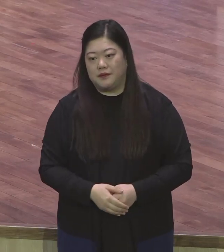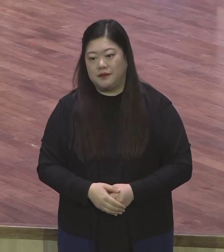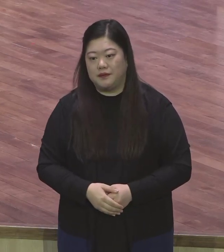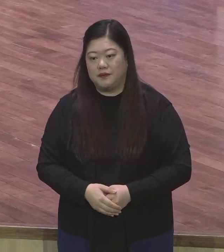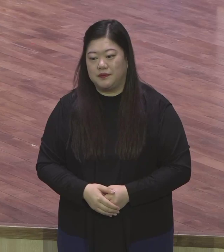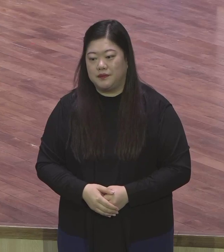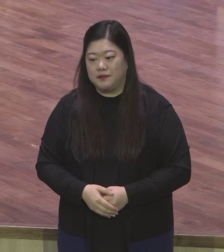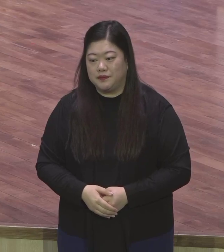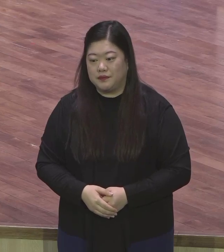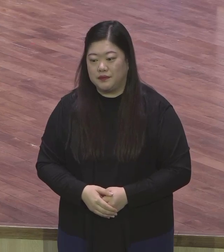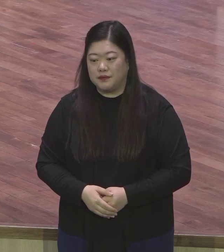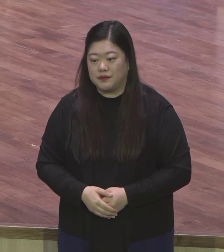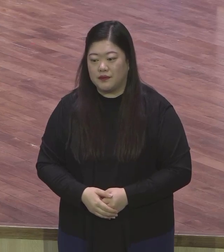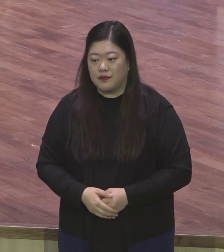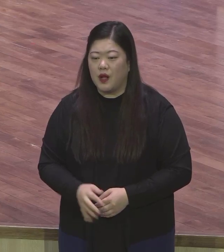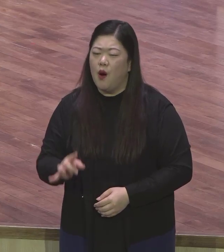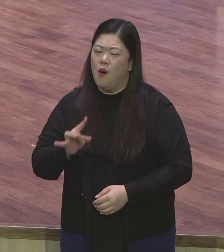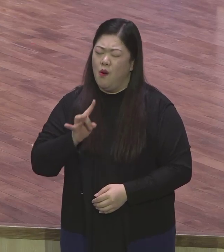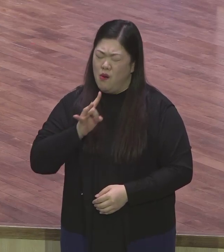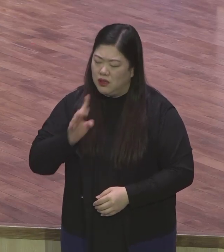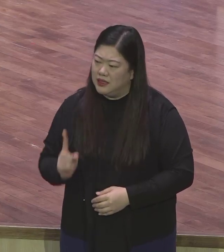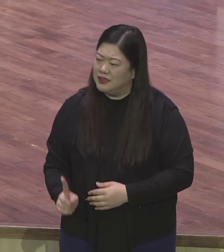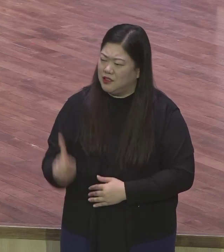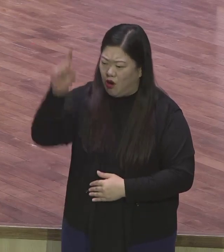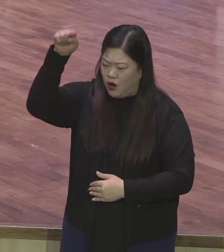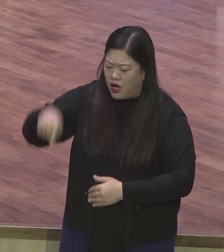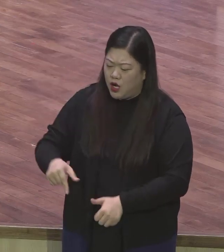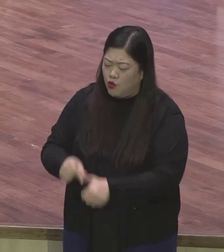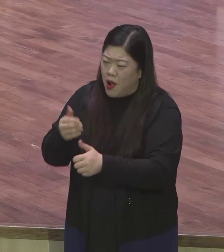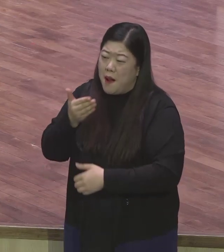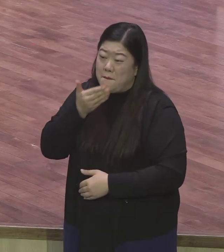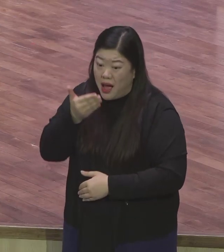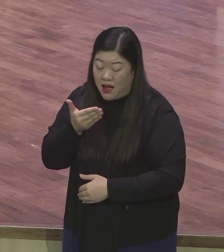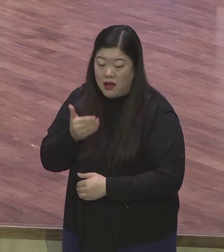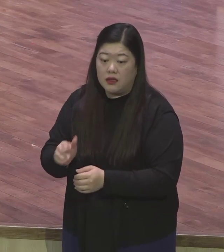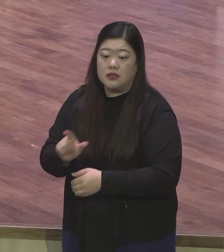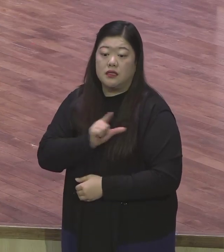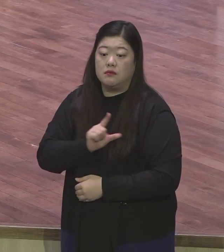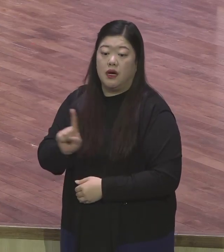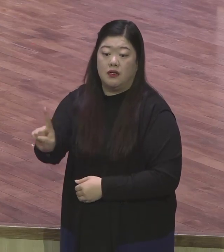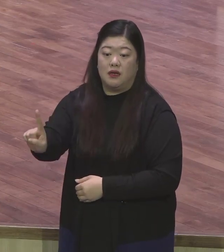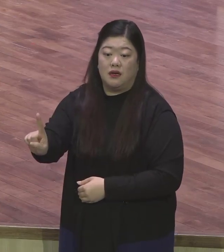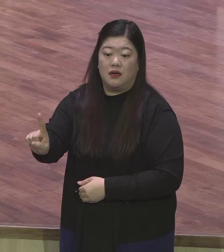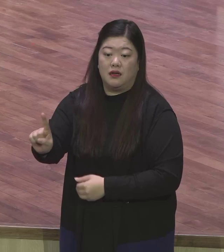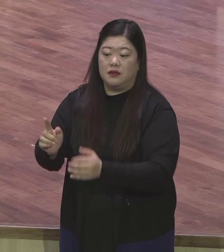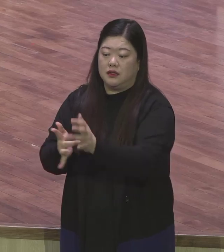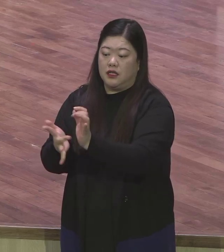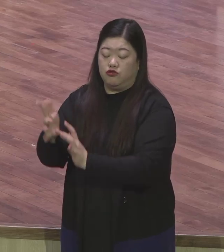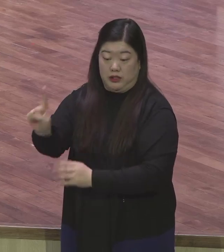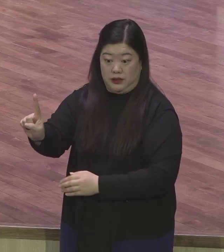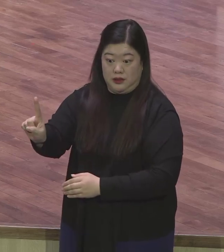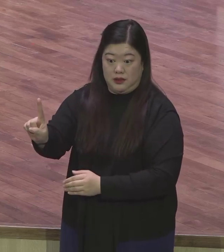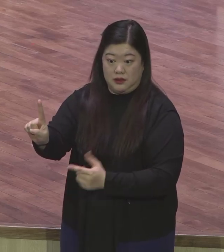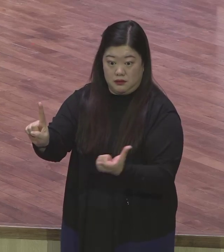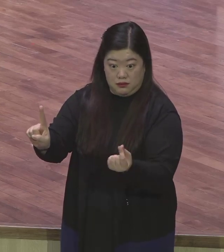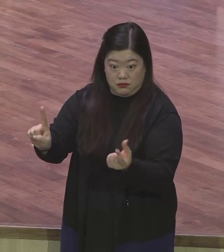오직 천하인간의 구원을 다른 이름은 없고 오직 예수만 있는 줄 믿으시기 바랍니다. 오직